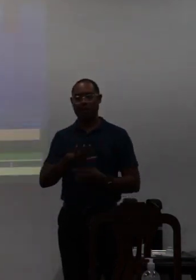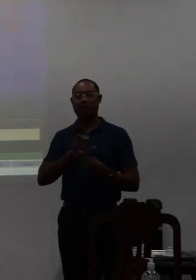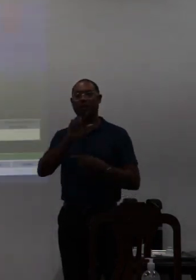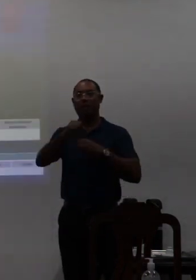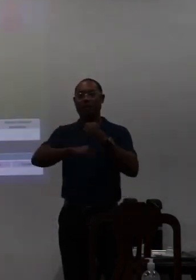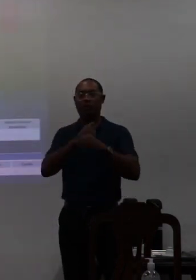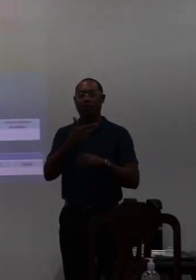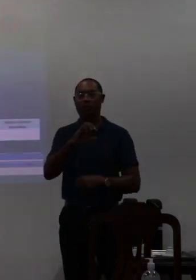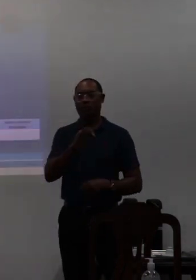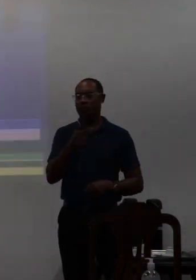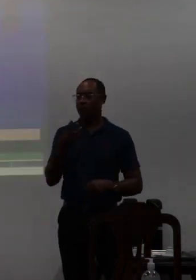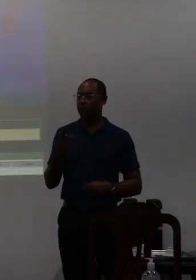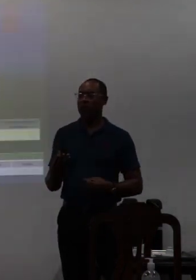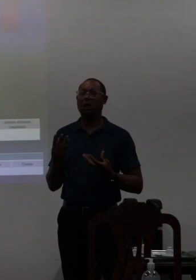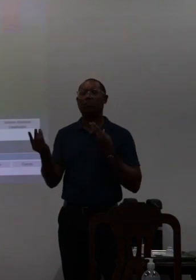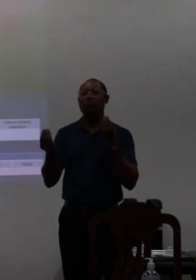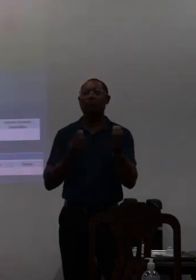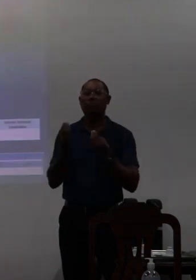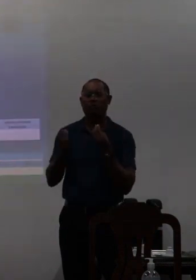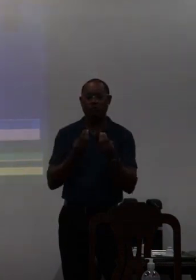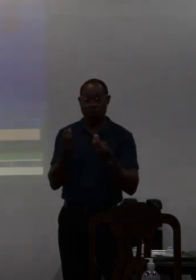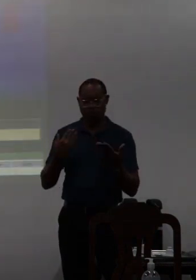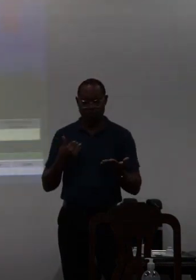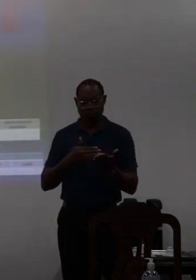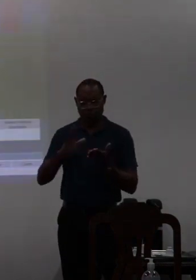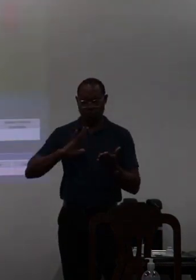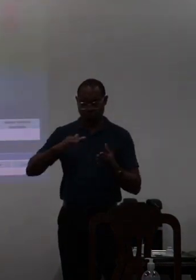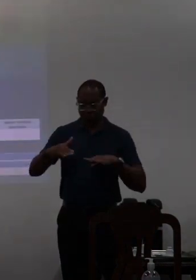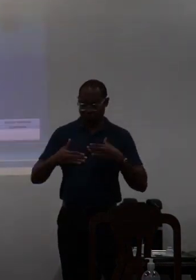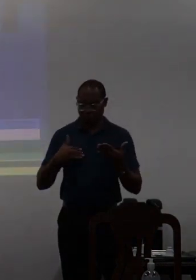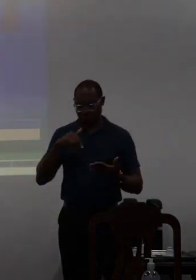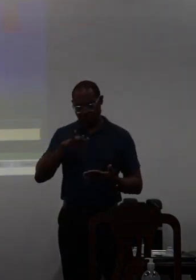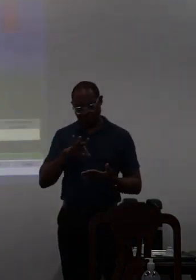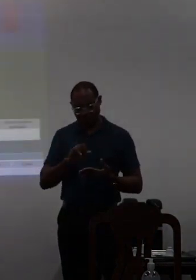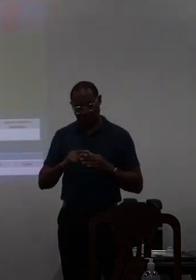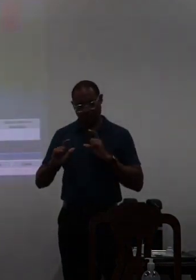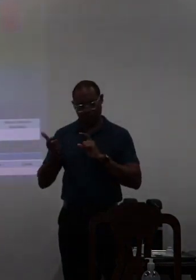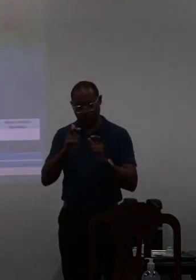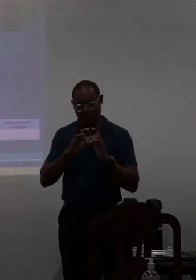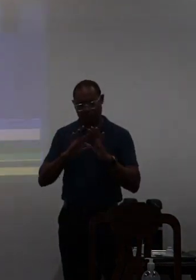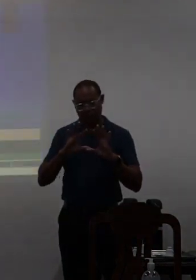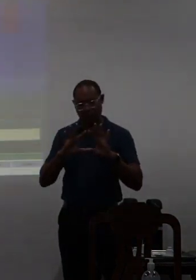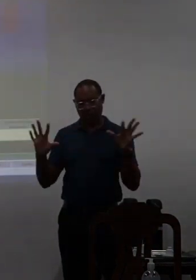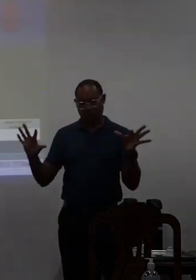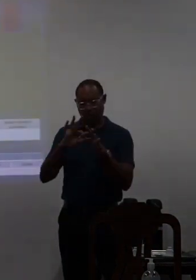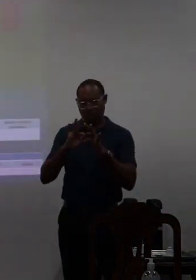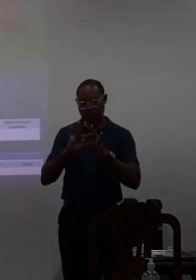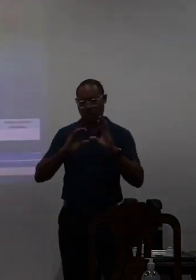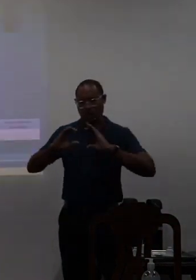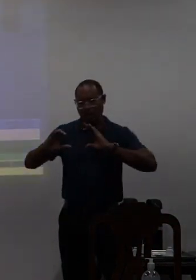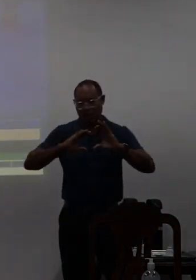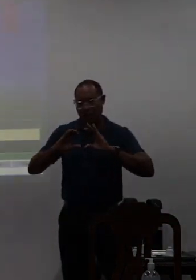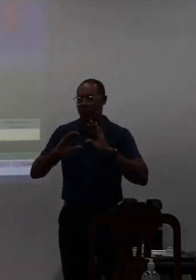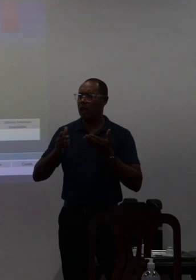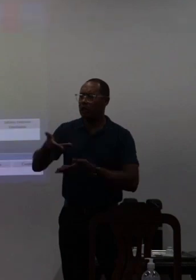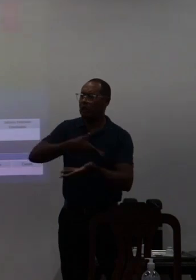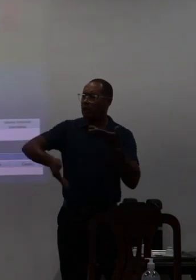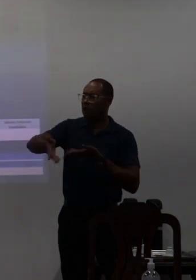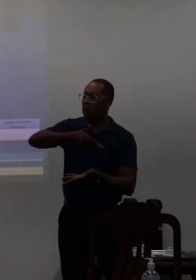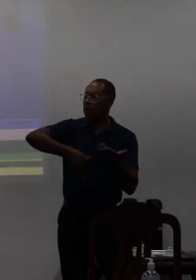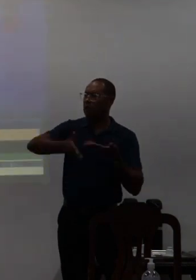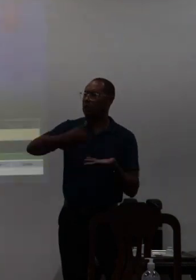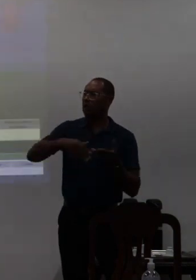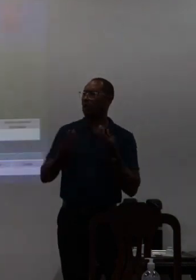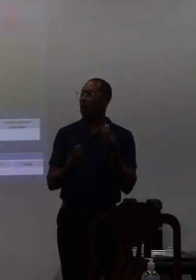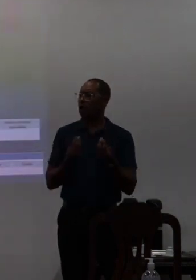2023 e que forma dessas iniciativas e metas vão começar com o nosso PDI ela vai